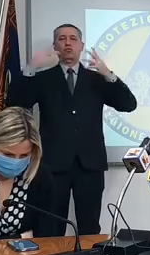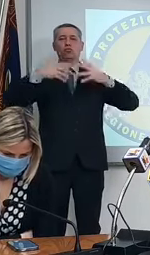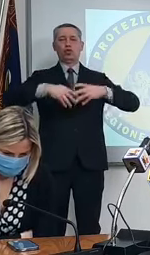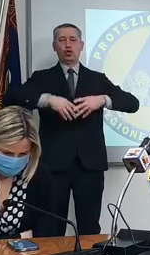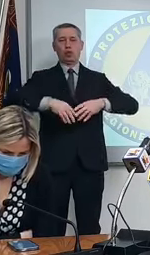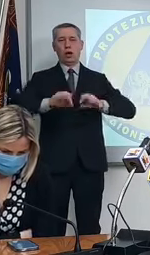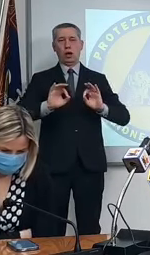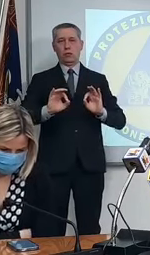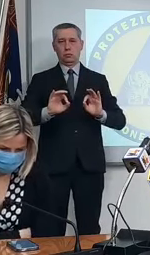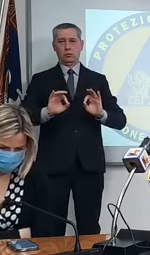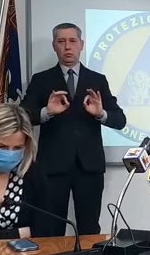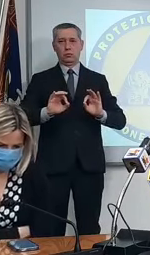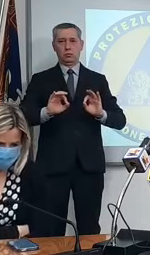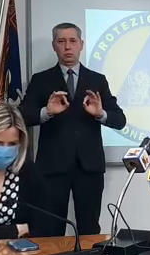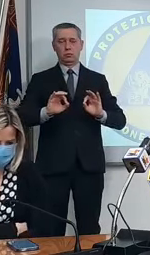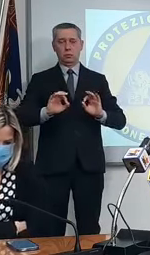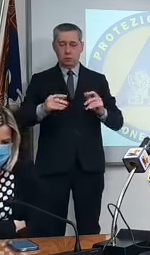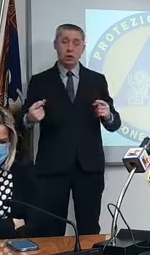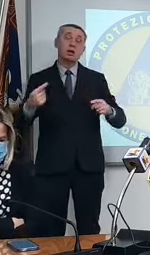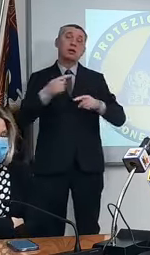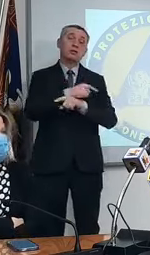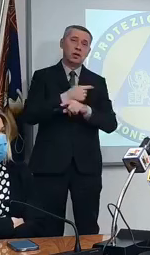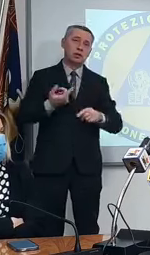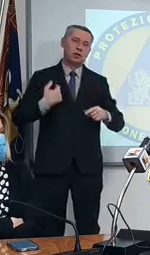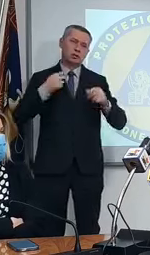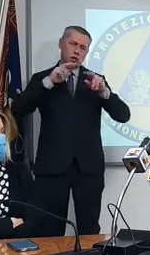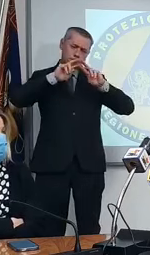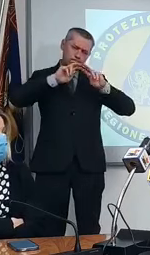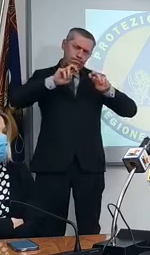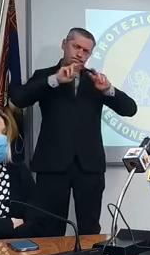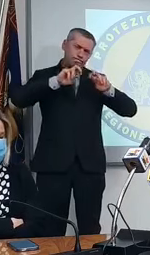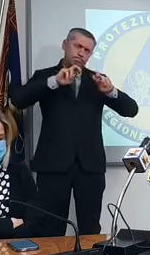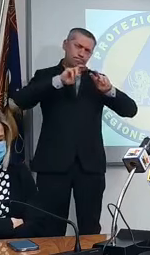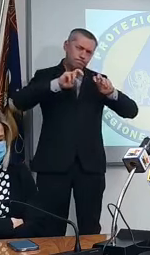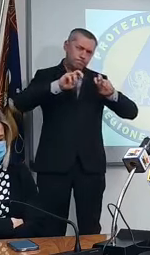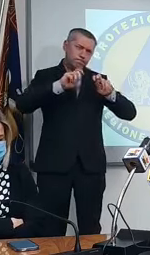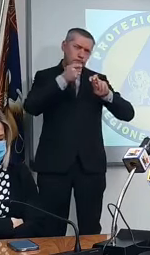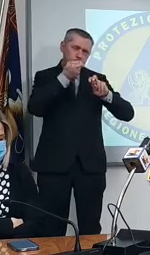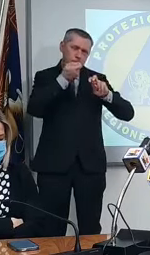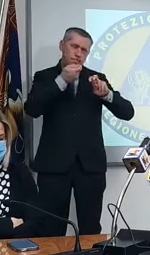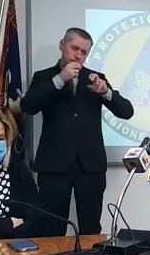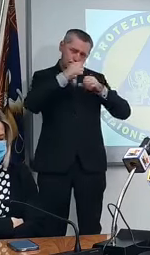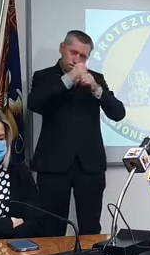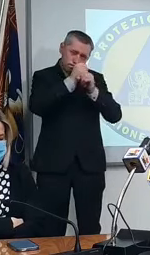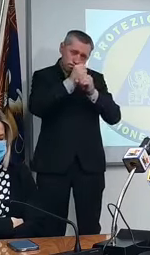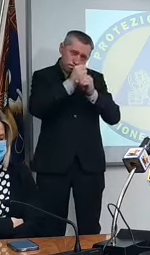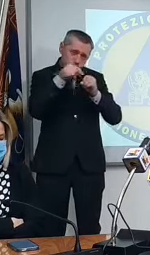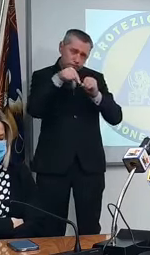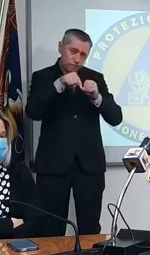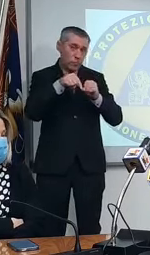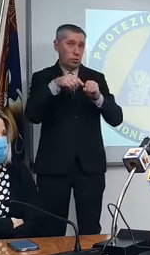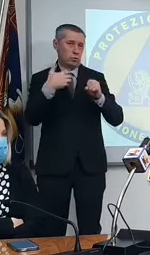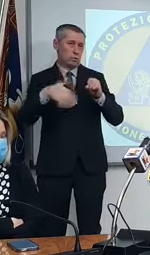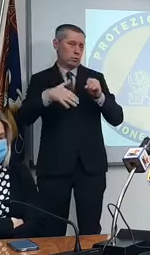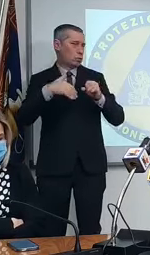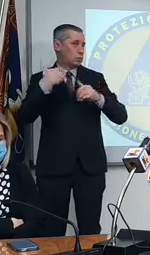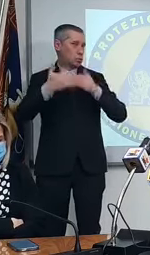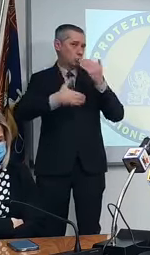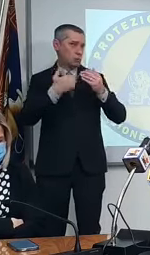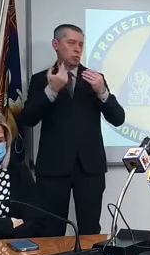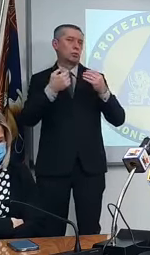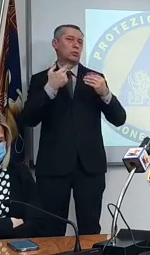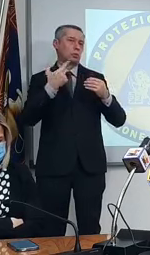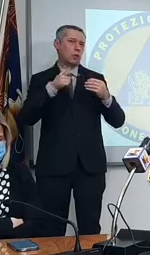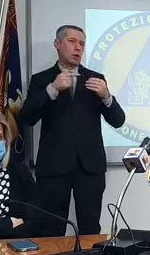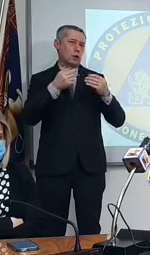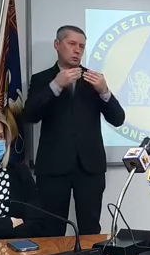invece sulla diagnostica c'è sempre più specializzazione rispetto a avere sempre più ampio spettro